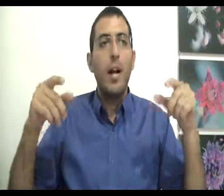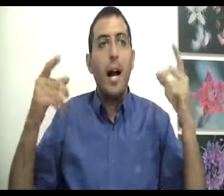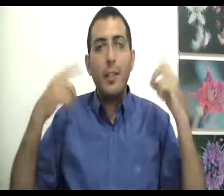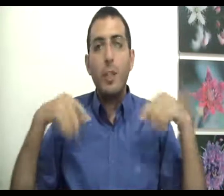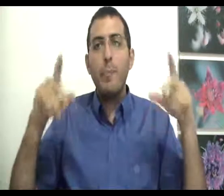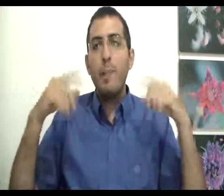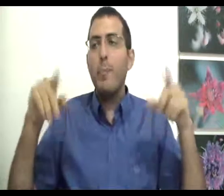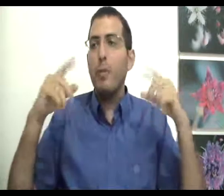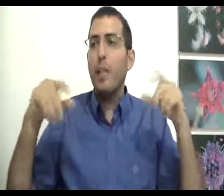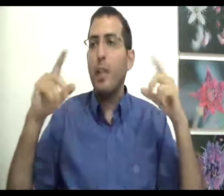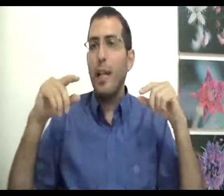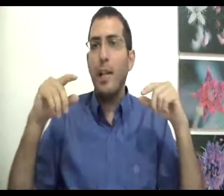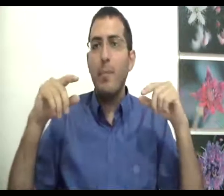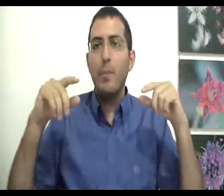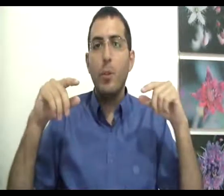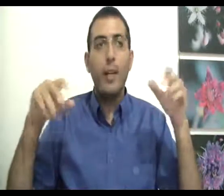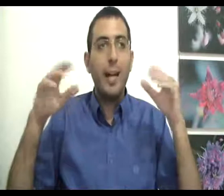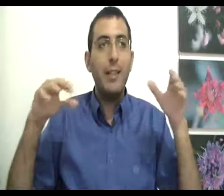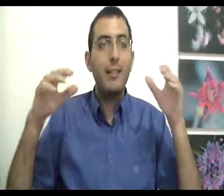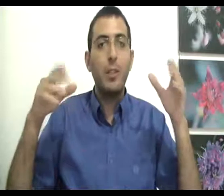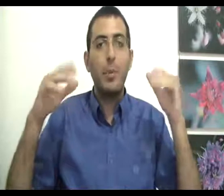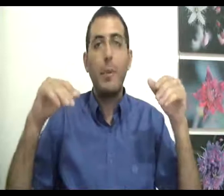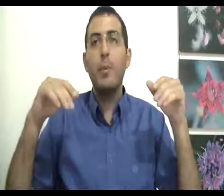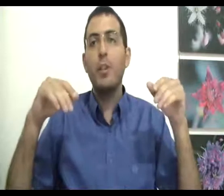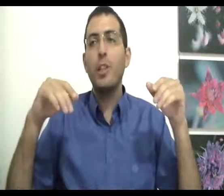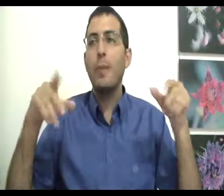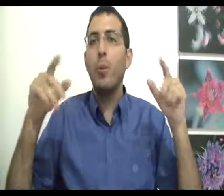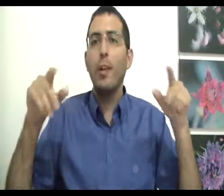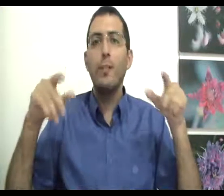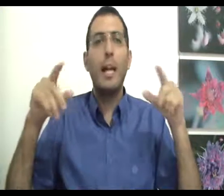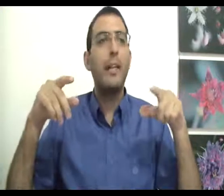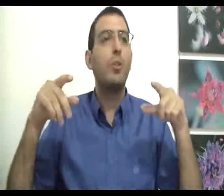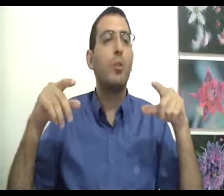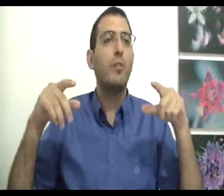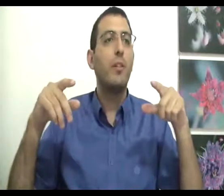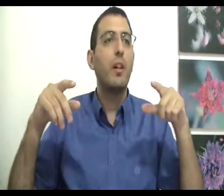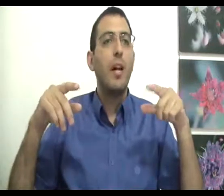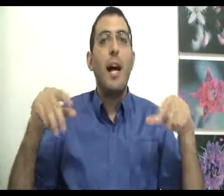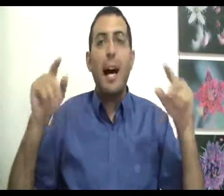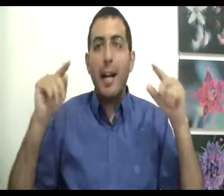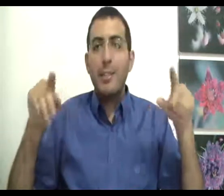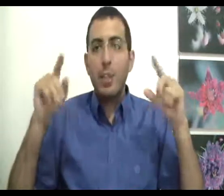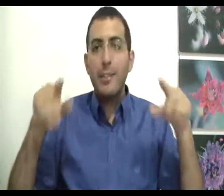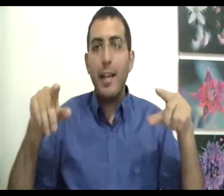הרצון הפנימי ביותר של האדם או אחד הרצונות הפנימיים ביותר של האדם הוא הרצון להרגיש טוב על הרצון הזה